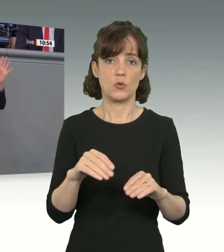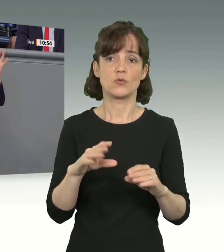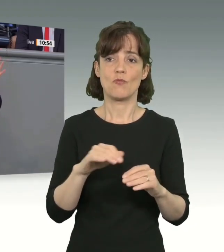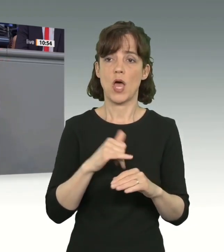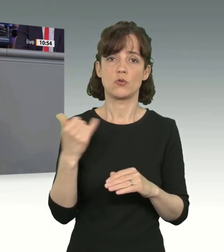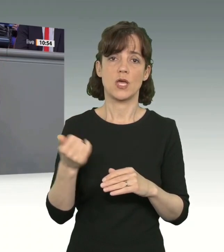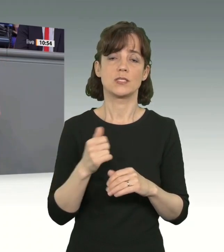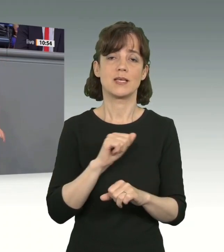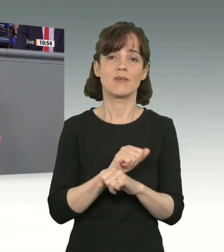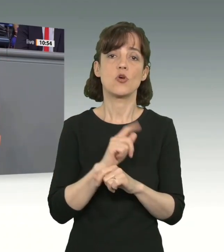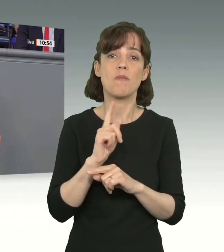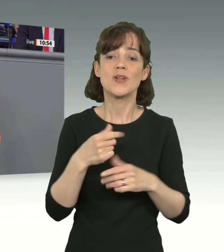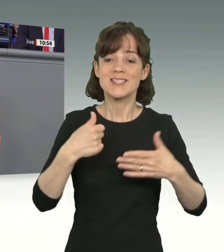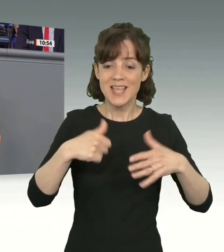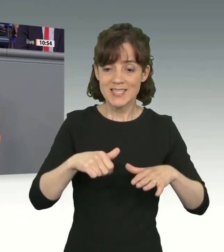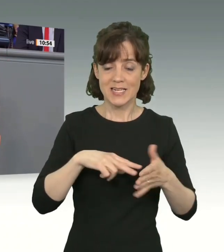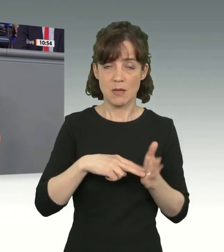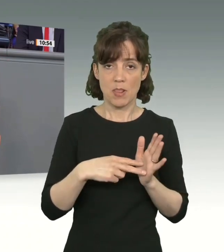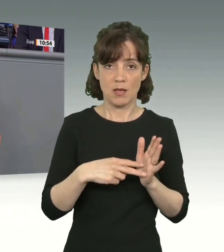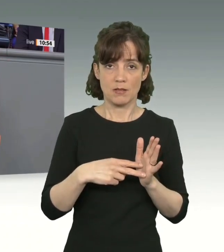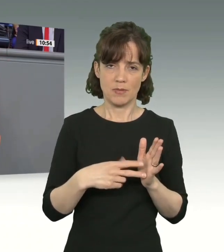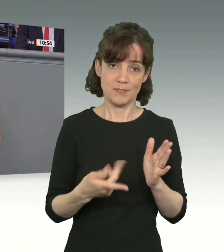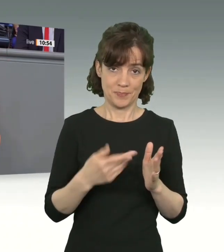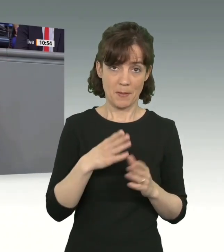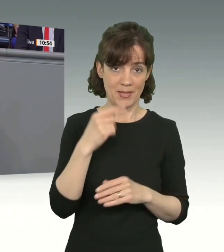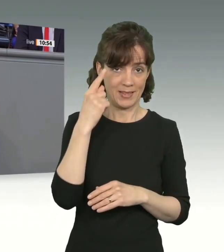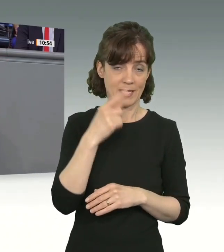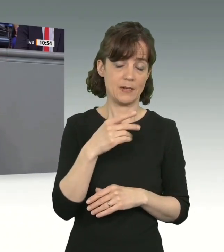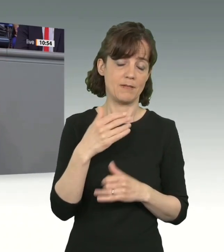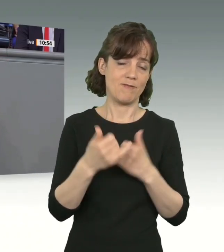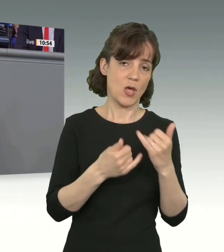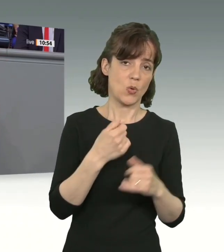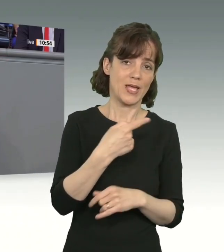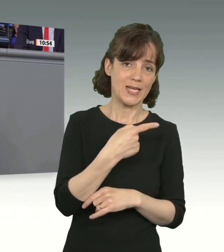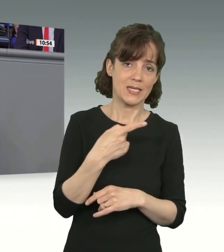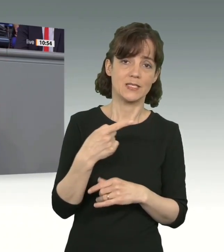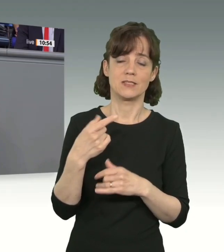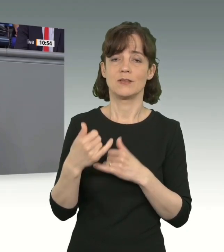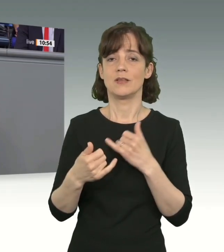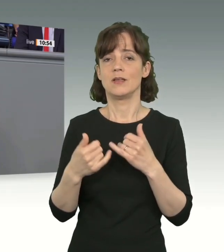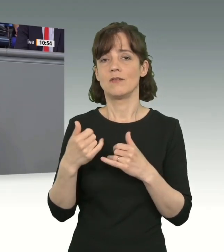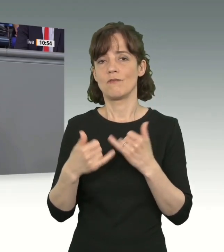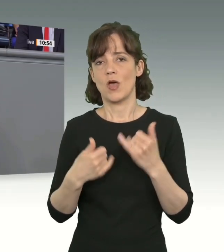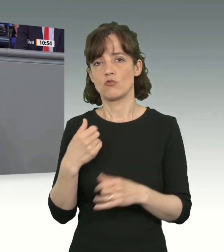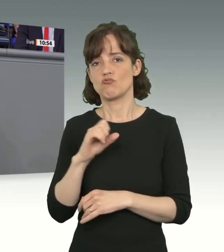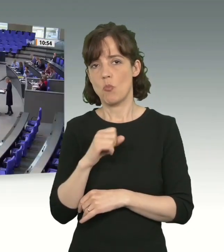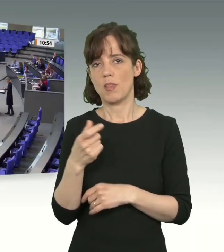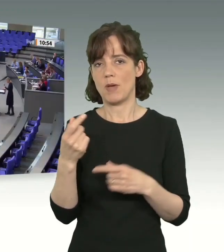16 geplant sind. Das sollten Sie eventuell mal mit Frau Gentges und Herrn Strobl in Baden-Württemberg auch mal diskutieren.